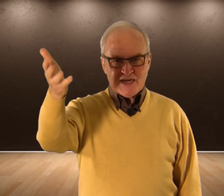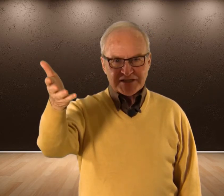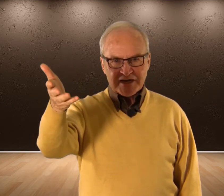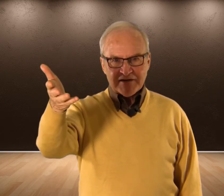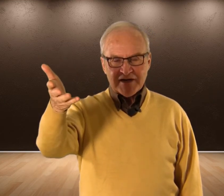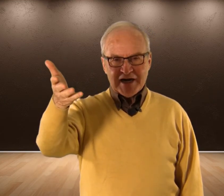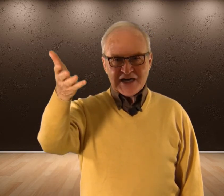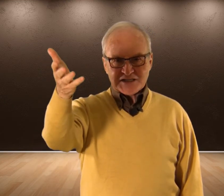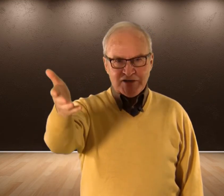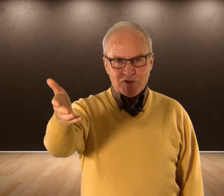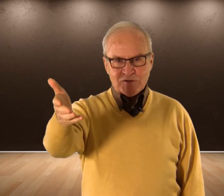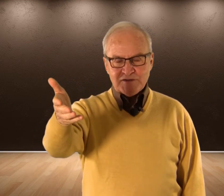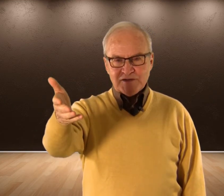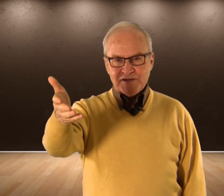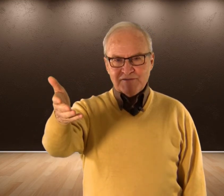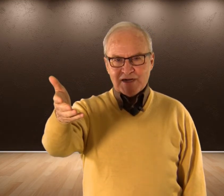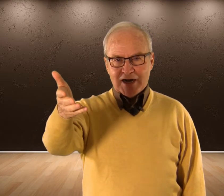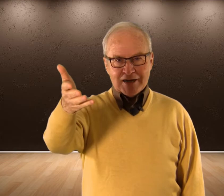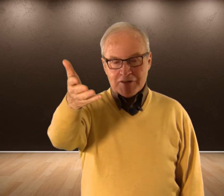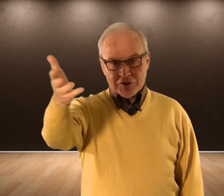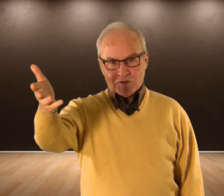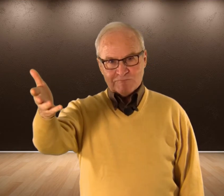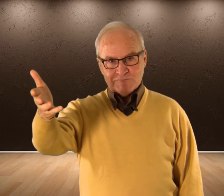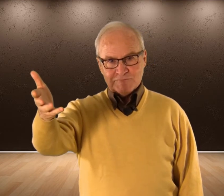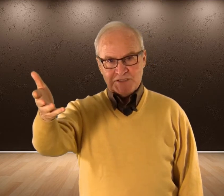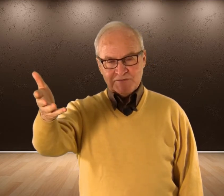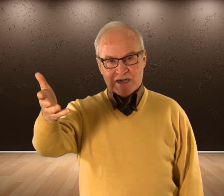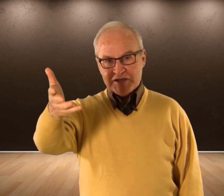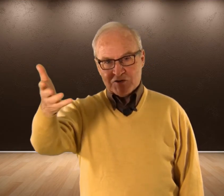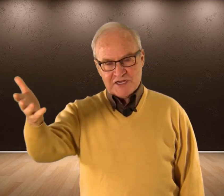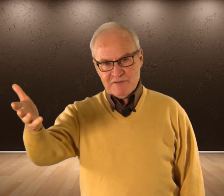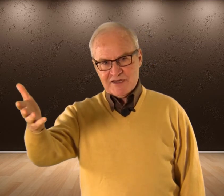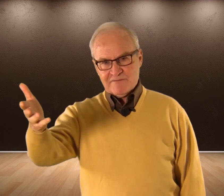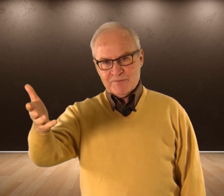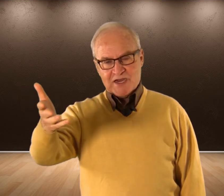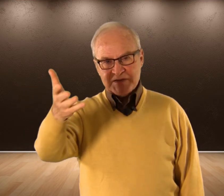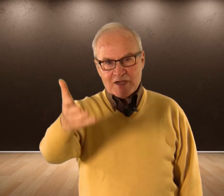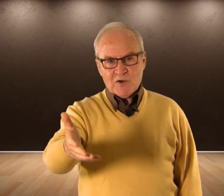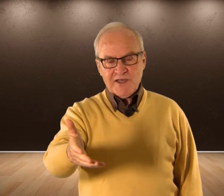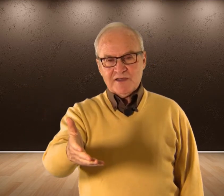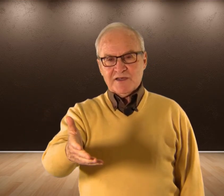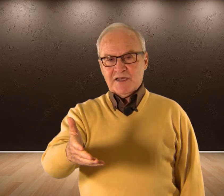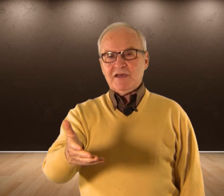palestra Al estadio ¿Eh? Al circo ¿Eh? Al circo de la vida A llevarlo ahí Y